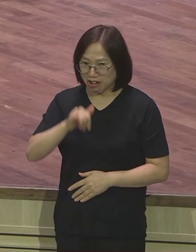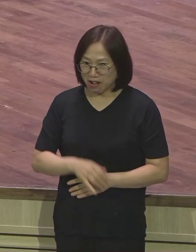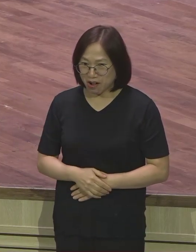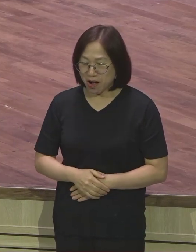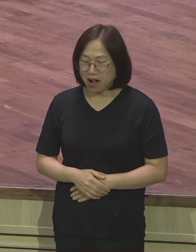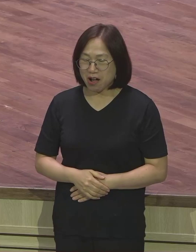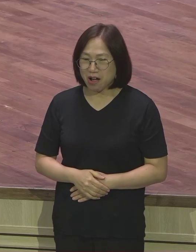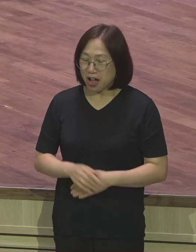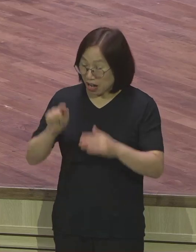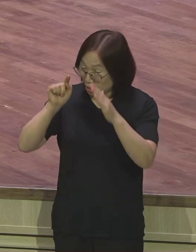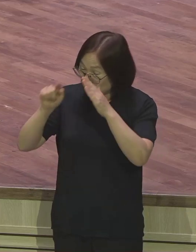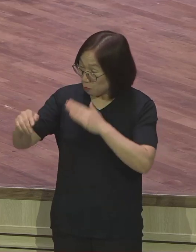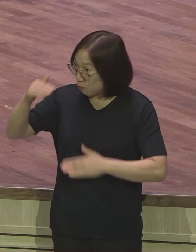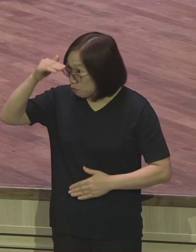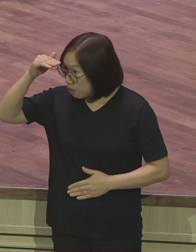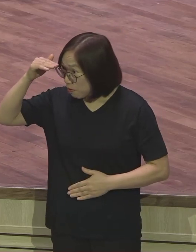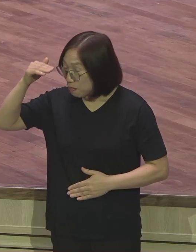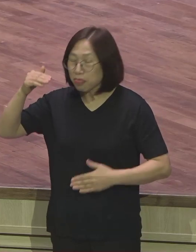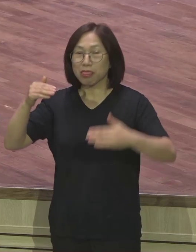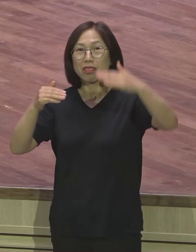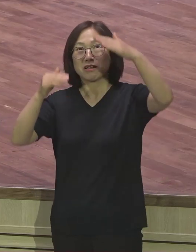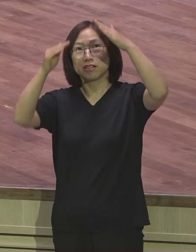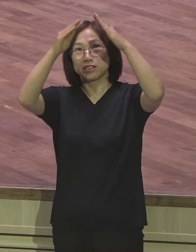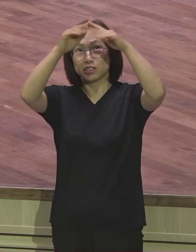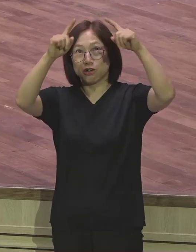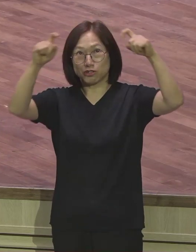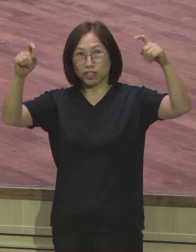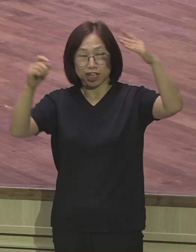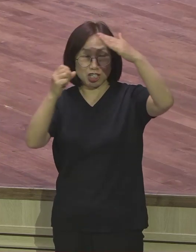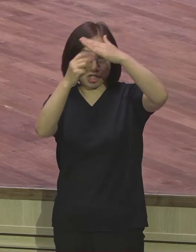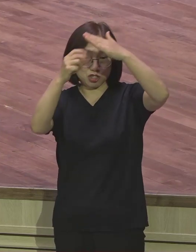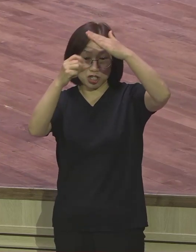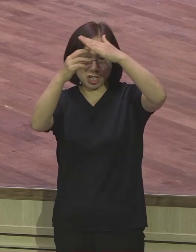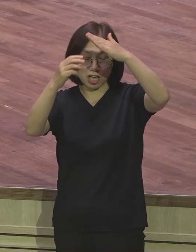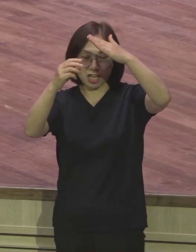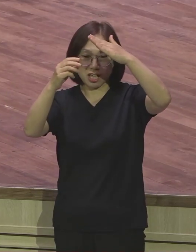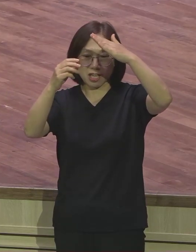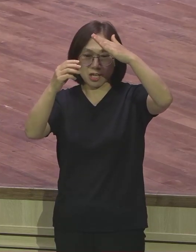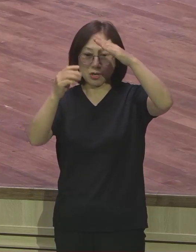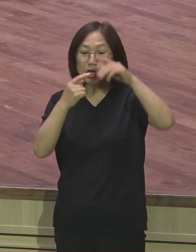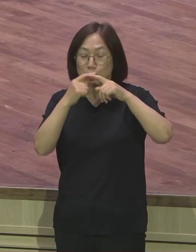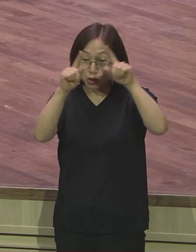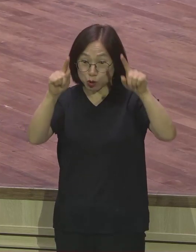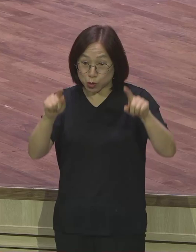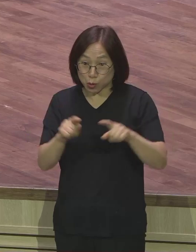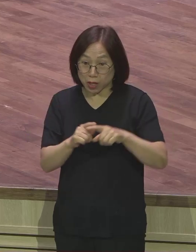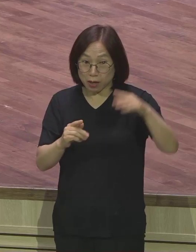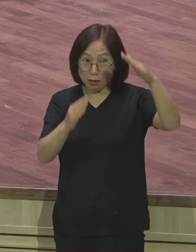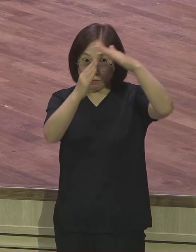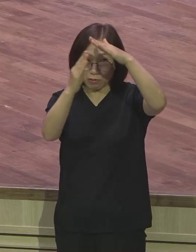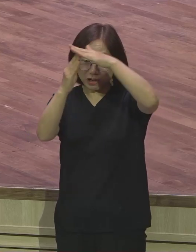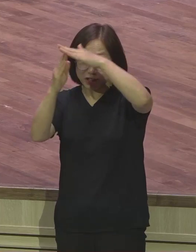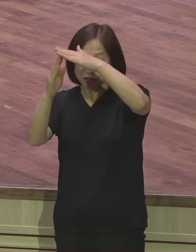거기에 가보면 천장에 수천장의 종이가 붙어져 있습니다. 그 대웅전 앞에 큰 마당에